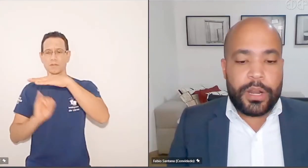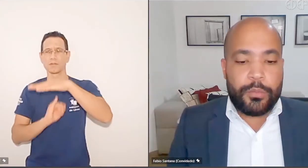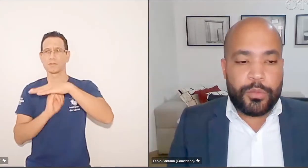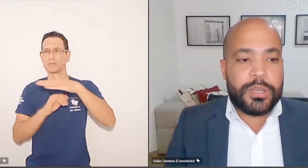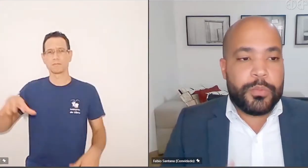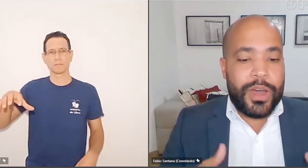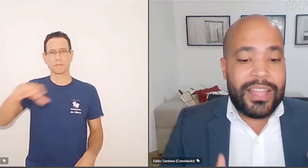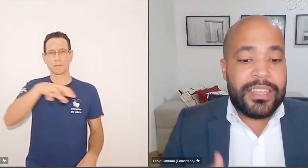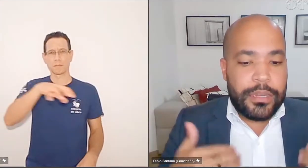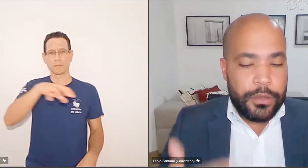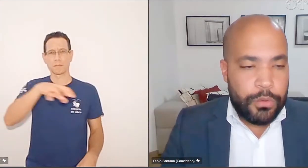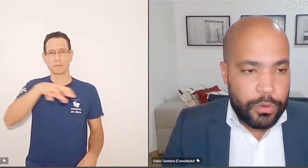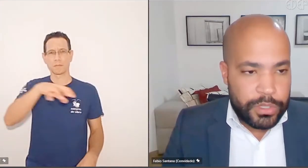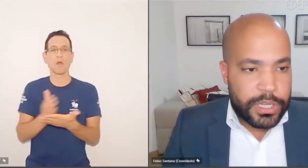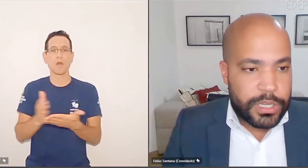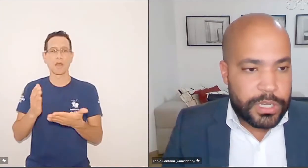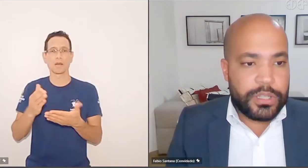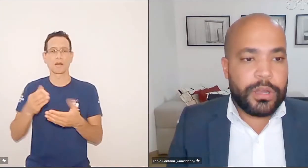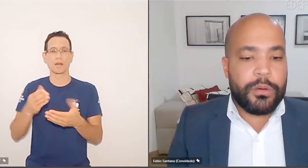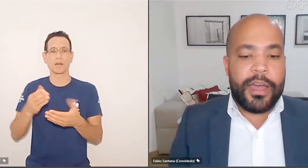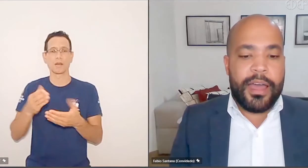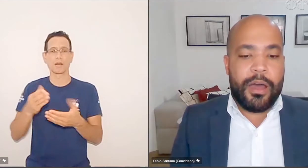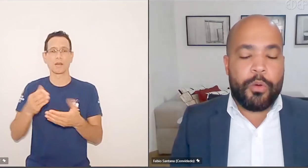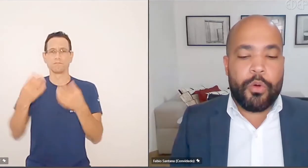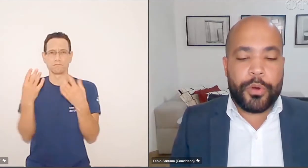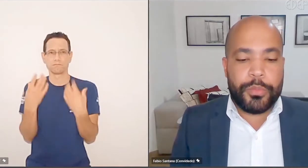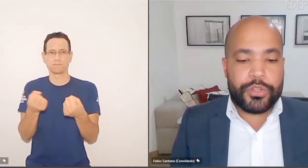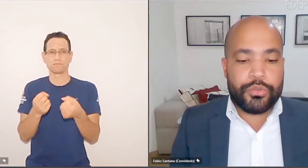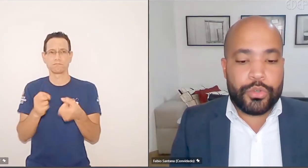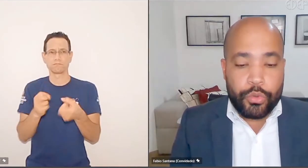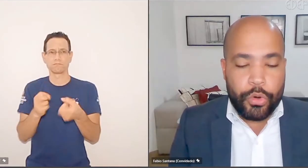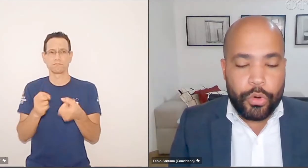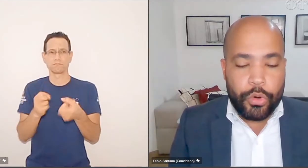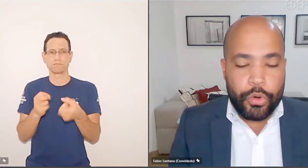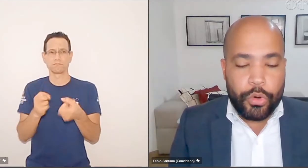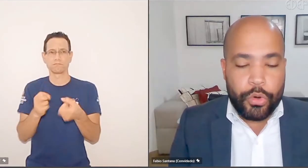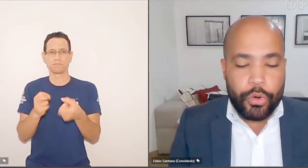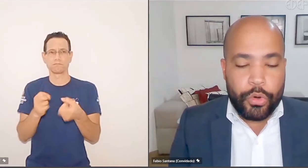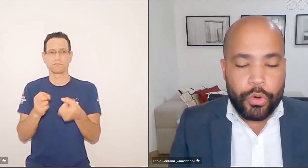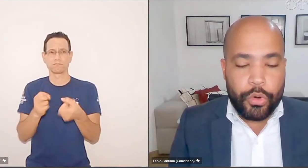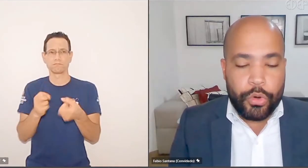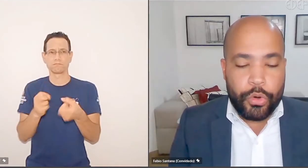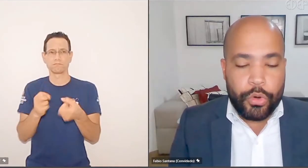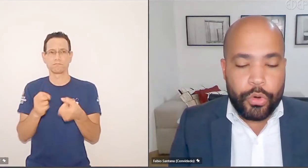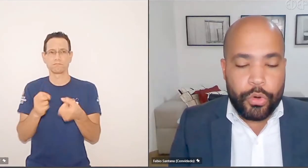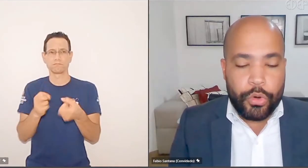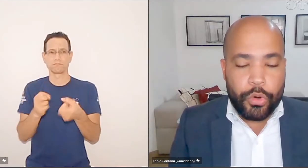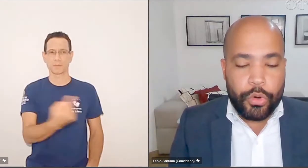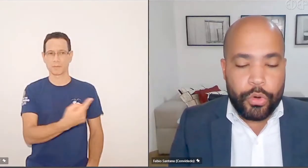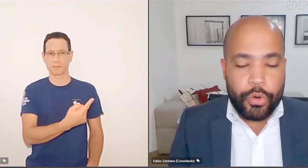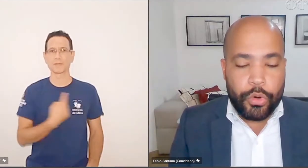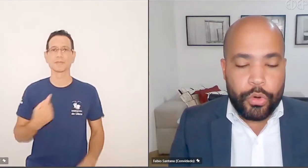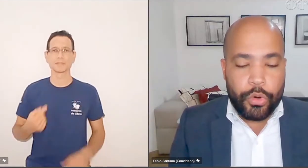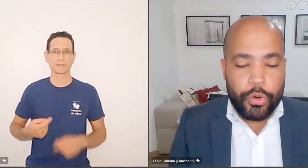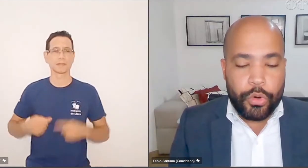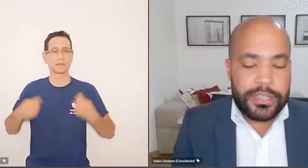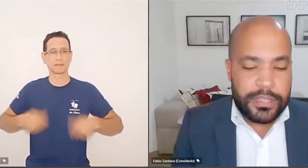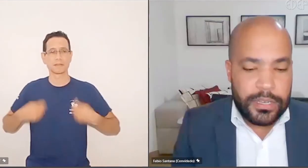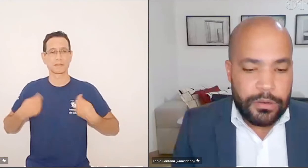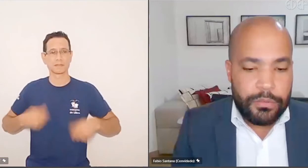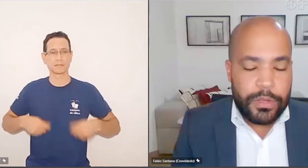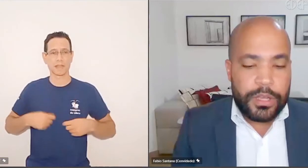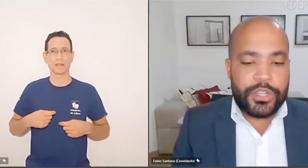e agora o município aderiu ao acesso à SUS, então, há um compromisso de todos nós em relação a essa necessidade de